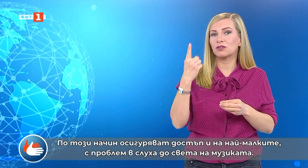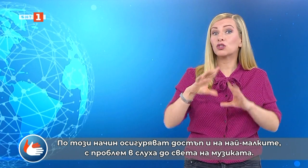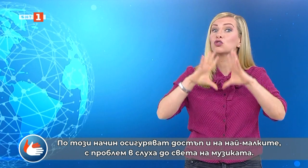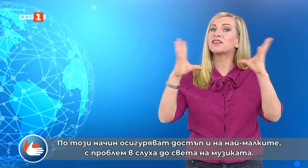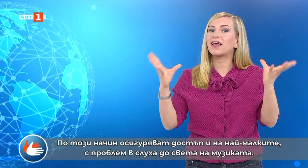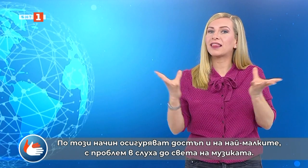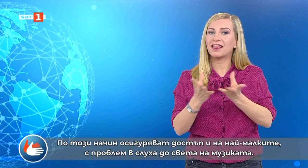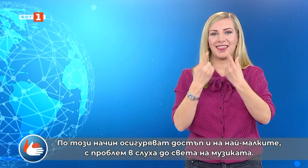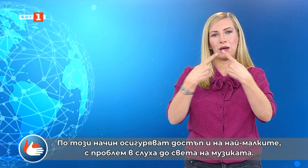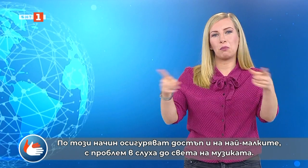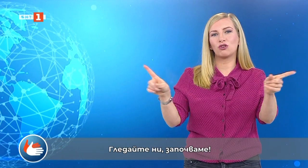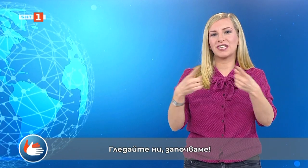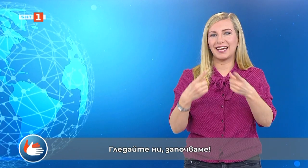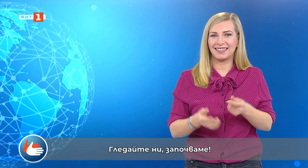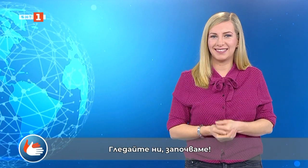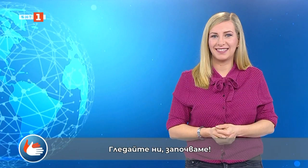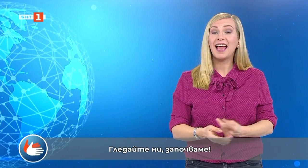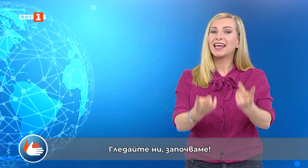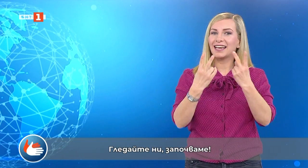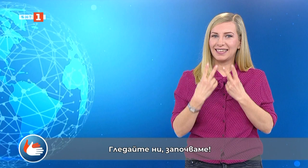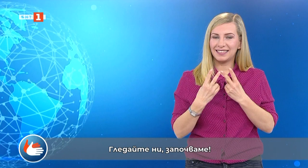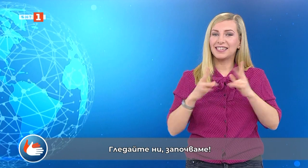музиката. Гледайте ни! Започваме!